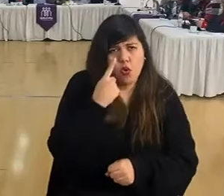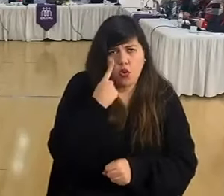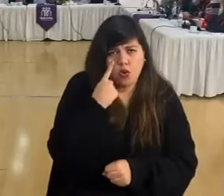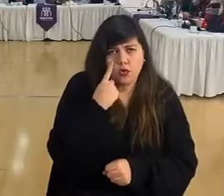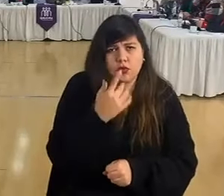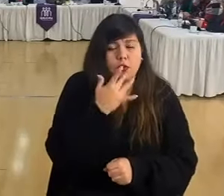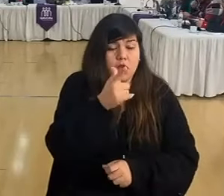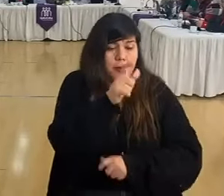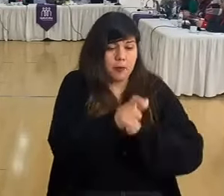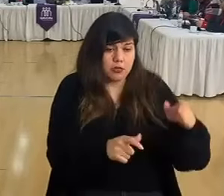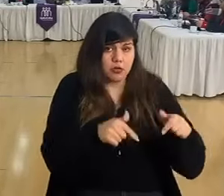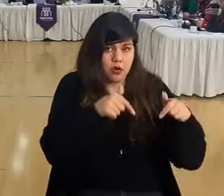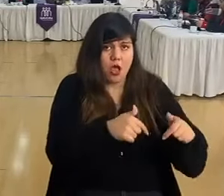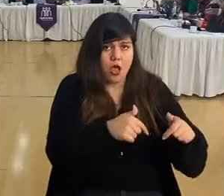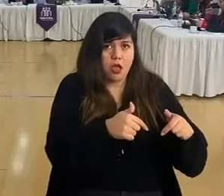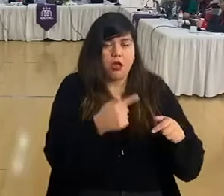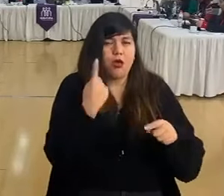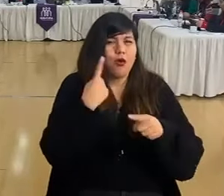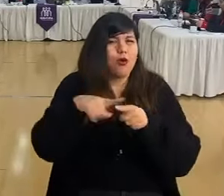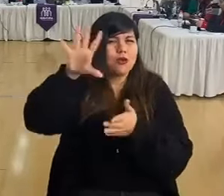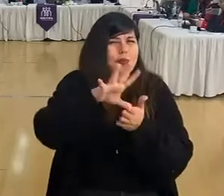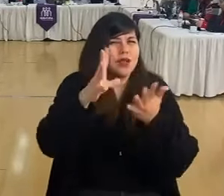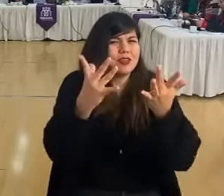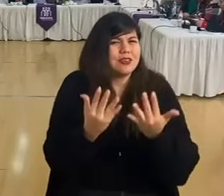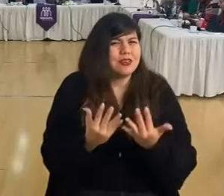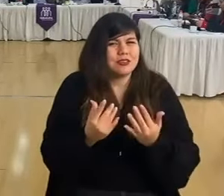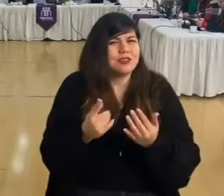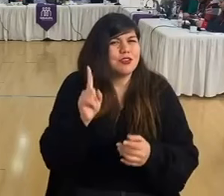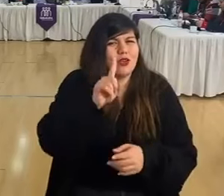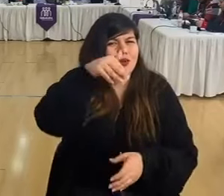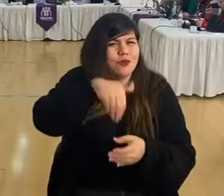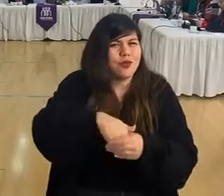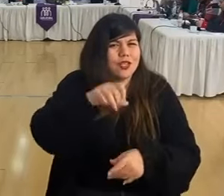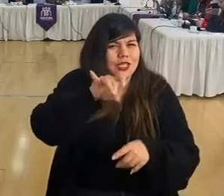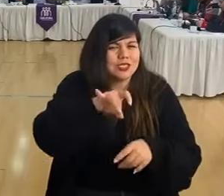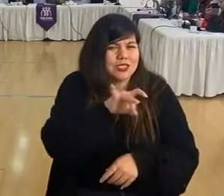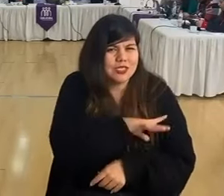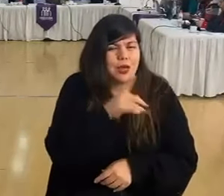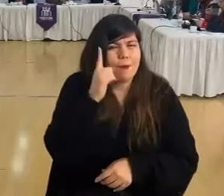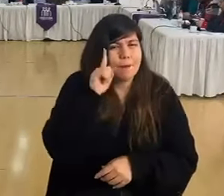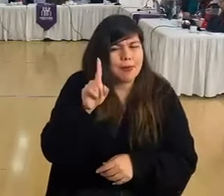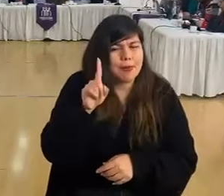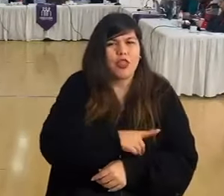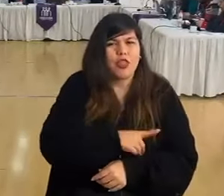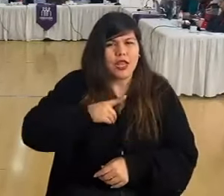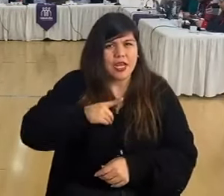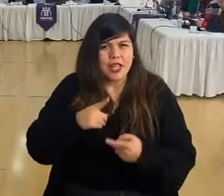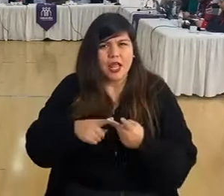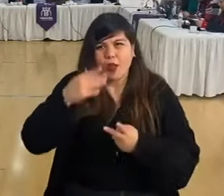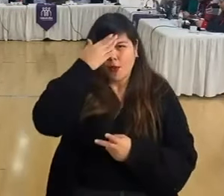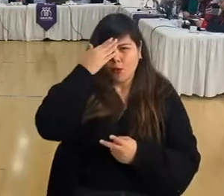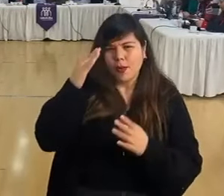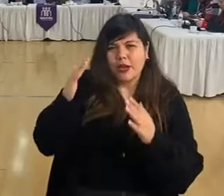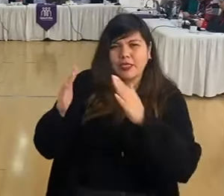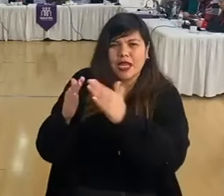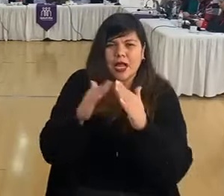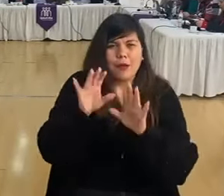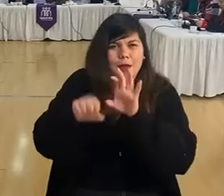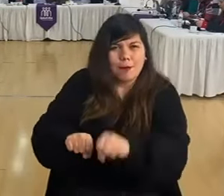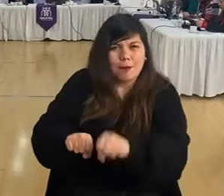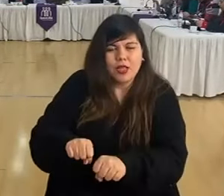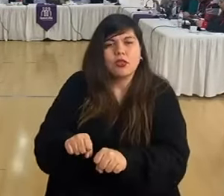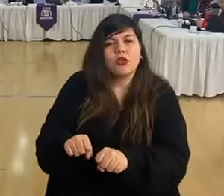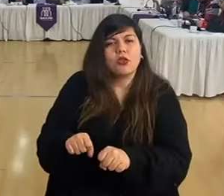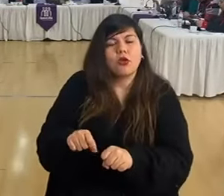la gente que está aquí, que la mayoría es migrante, no vota en Chile. Pero cuando hablamos de dignidad y de preocuparse de los campamentos es eso. Es